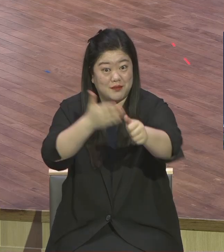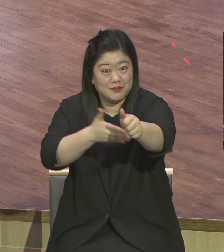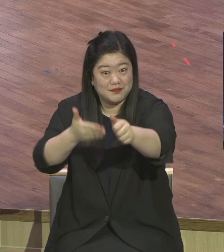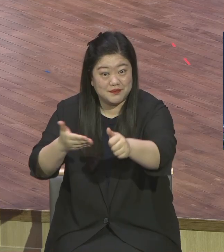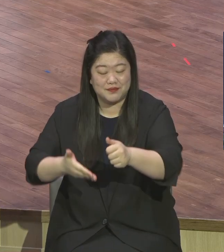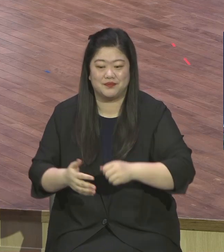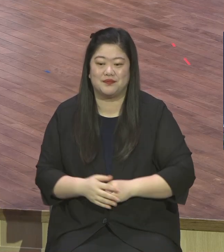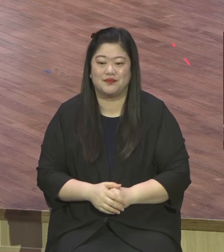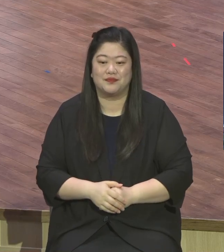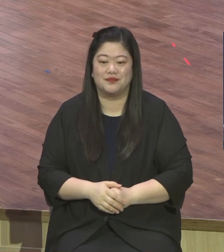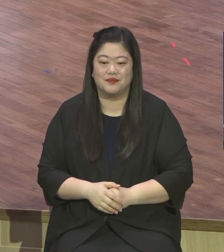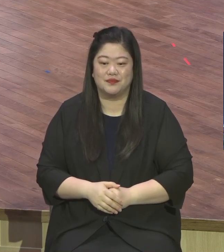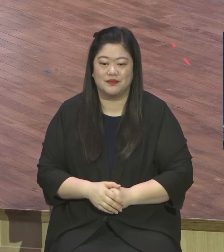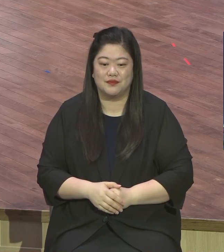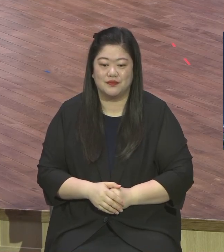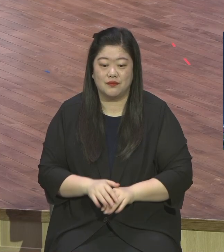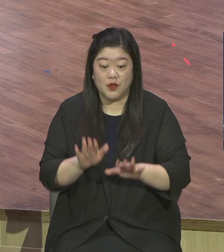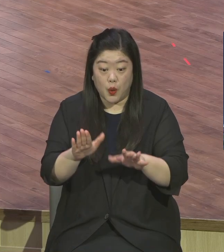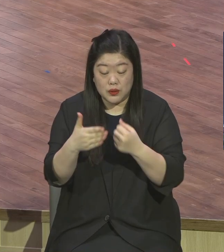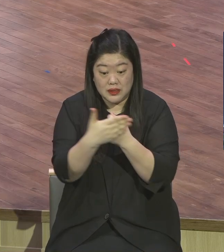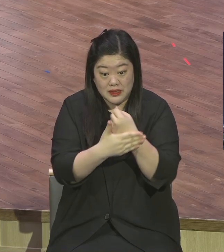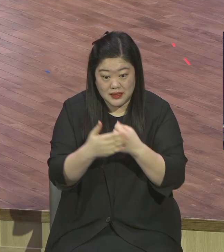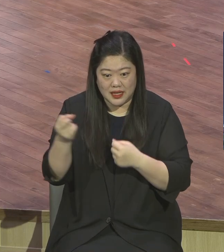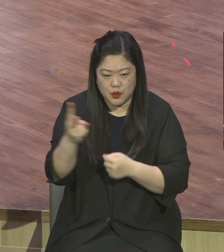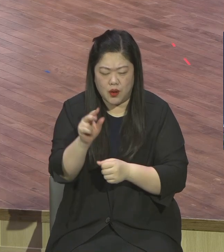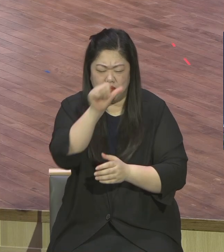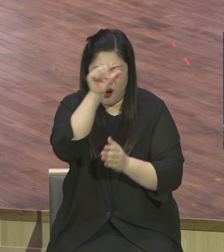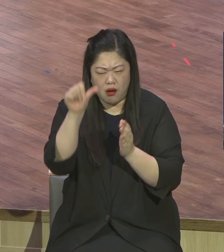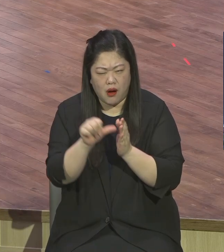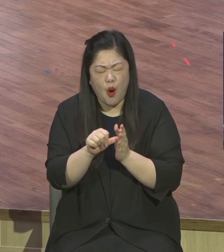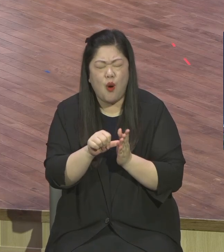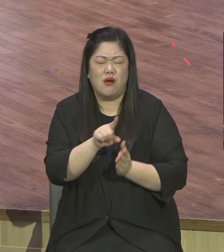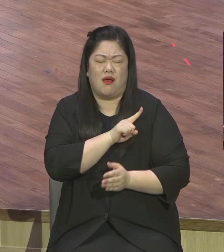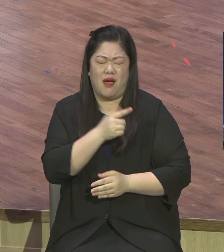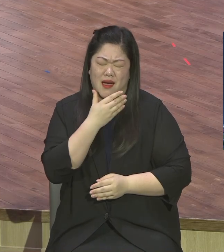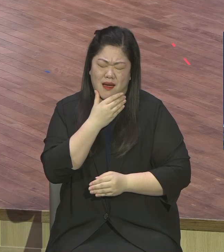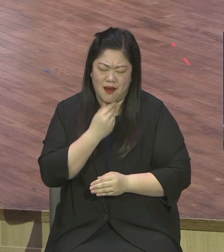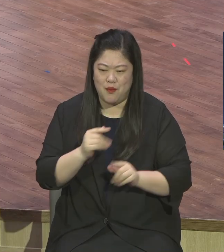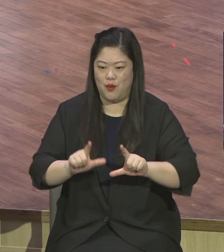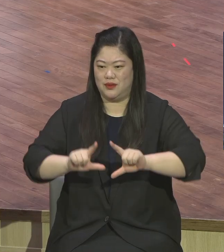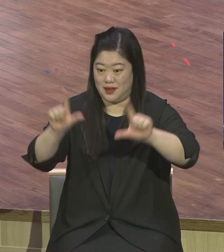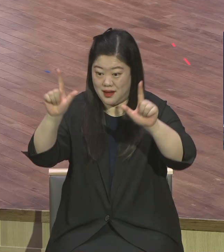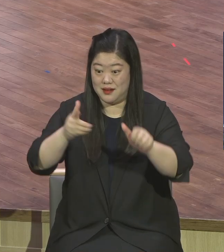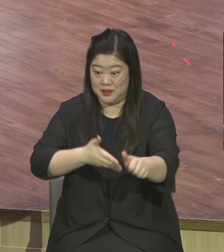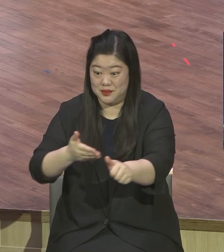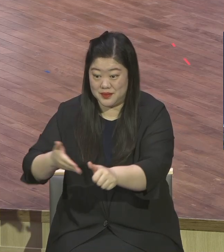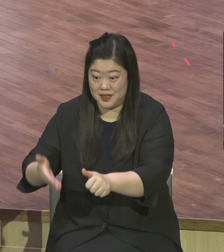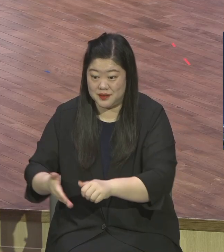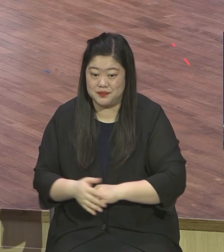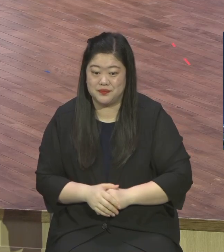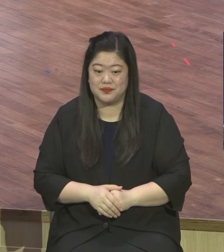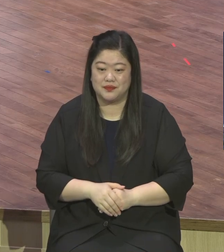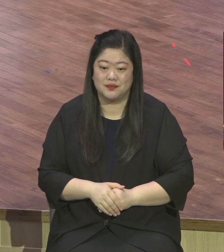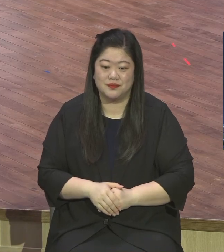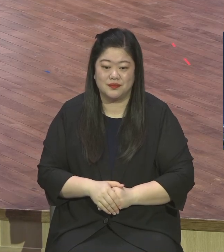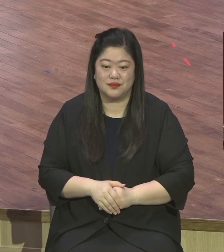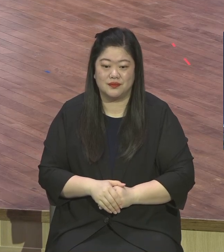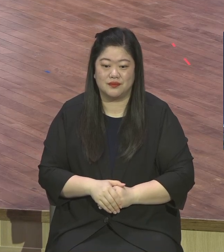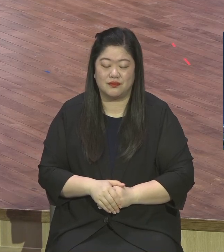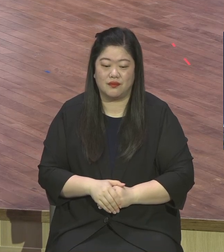생애 최고의 날이 되기를 바랍니다. 코로나19로 인해서 이렇게 예배당이 오를 수 없는 상황에